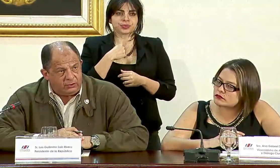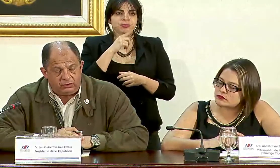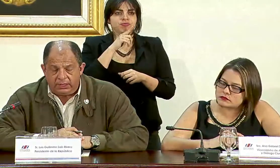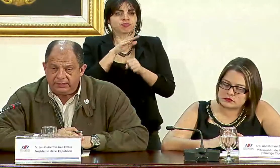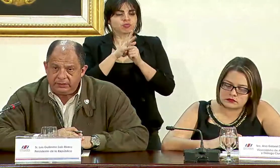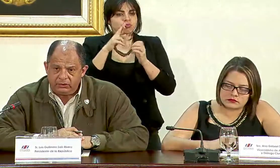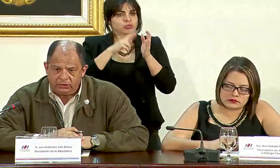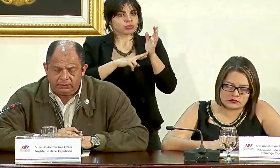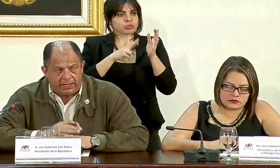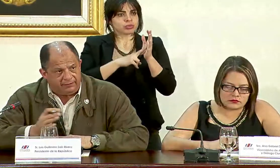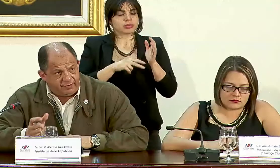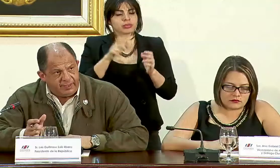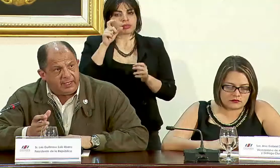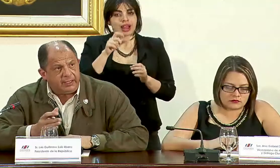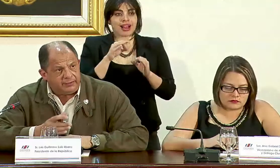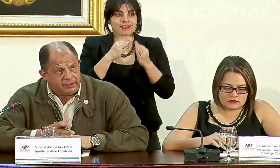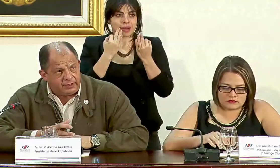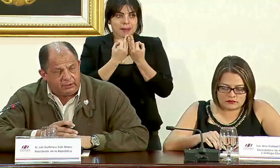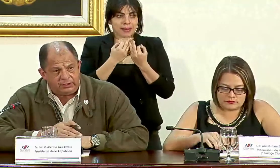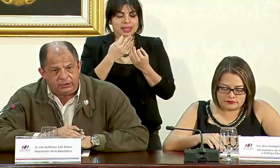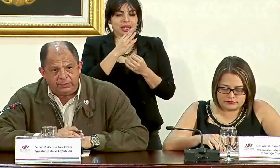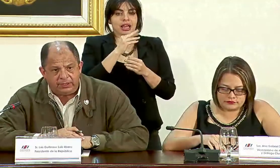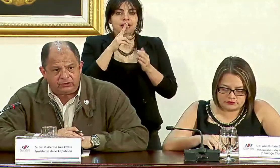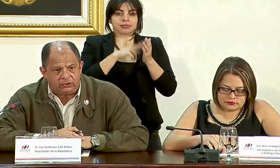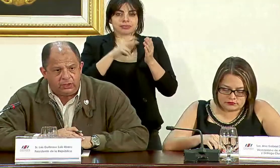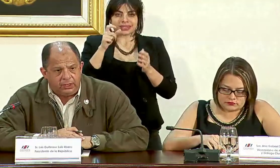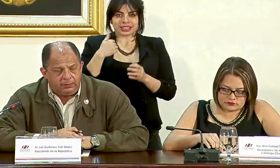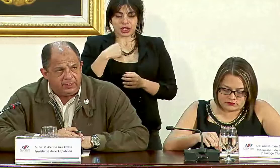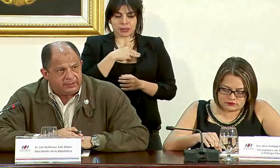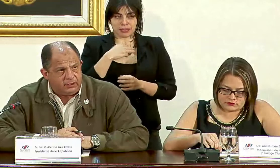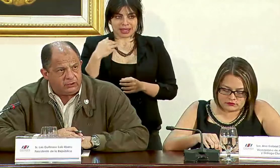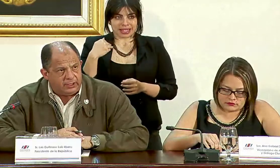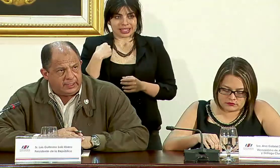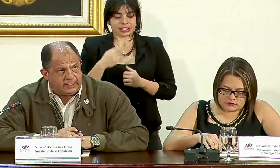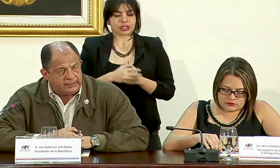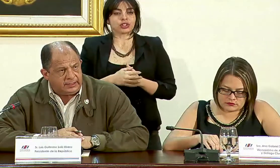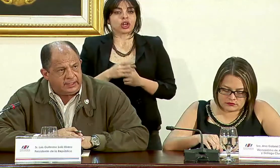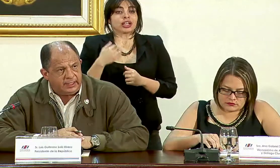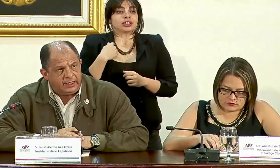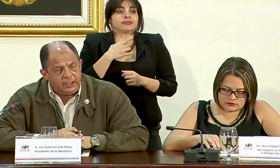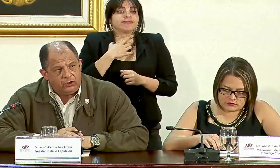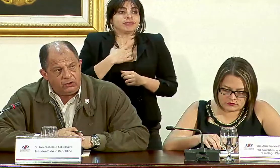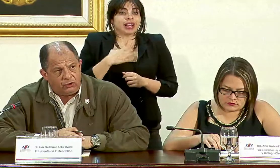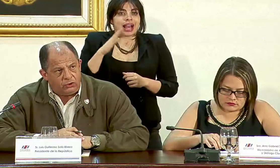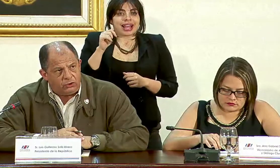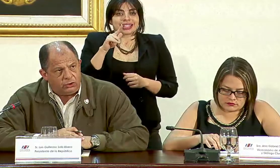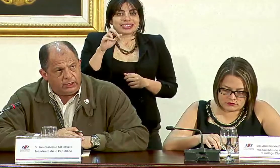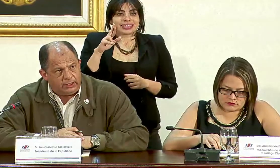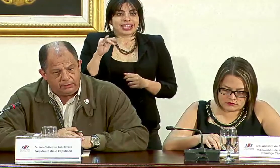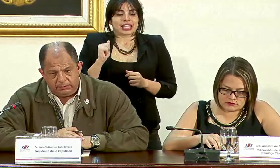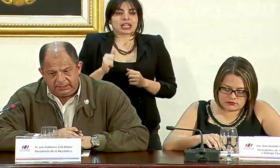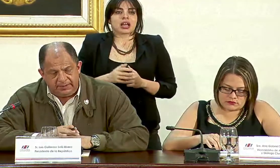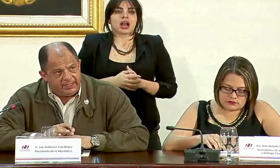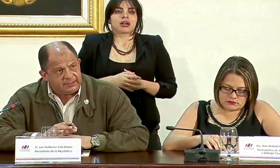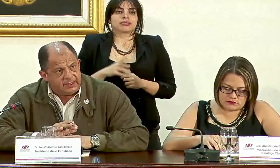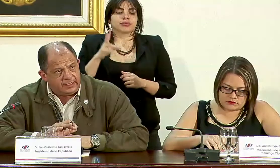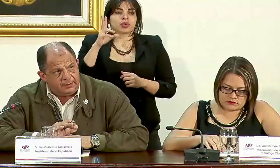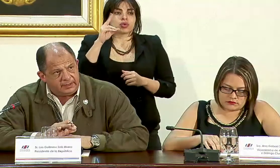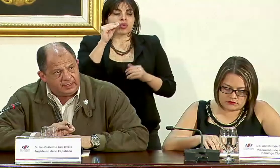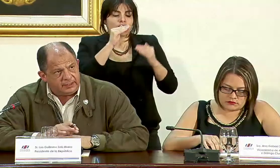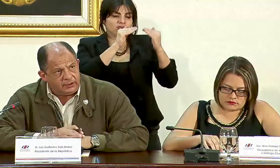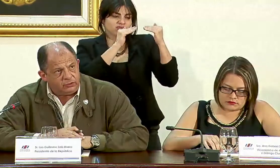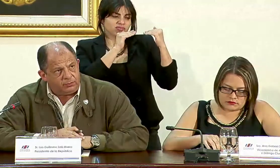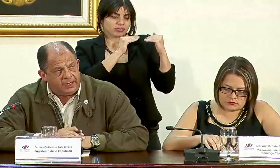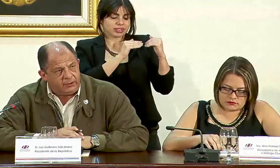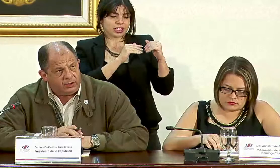he reiterado al señor a la familia y he reiterado al señor ministro mi deseo de que la Cancillería no desmerezca